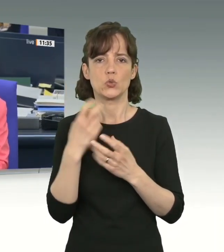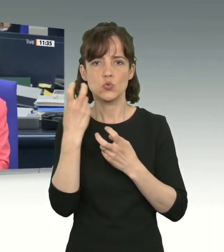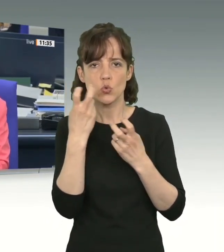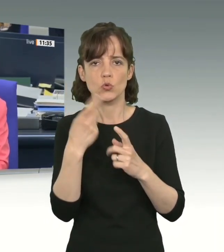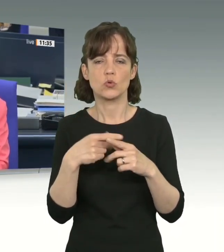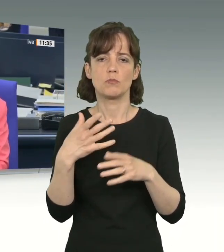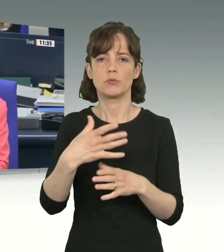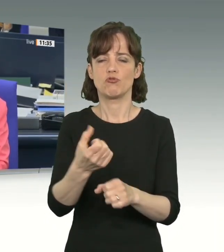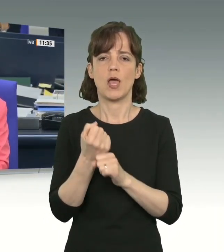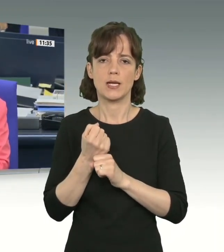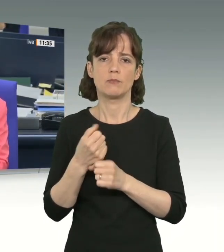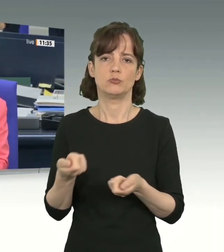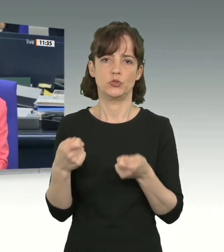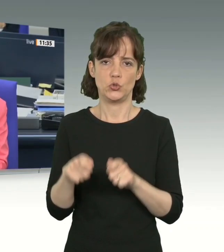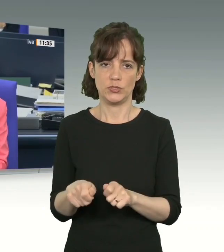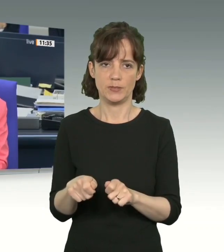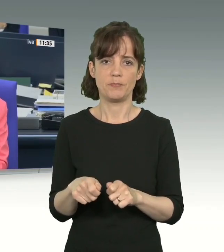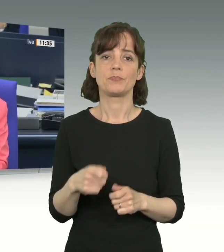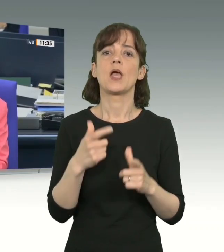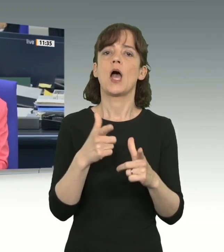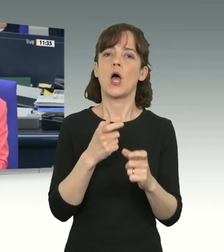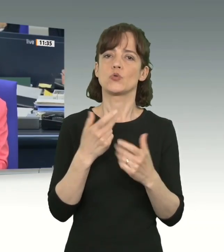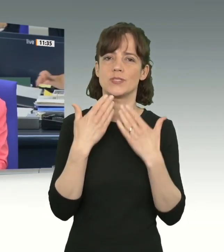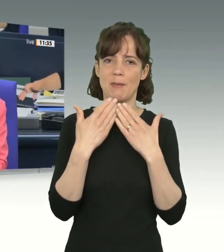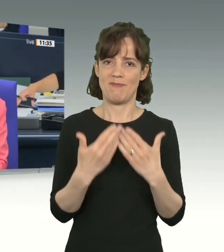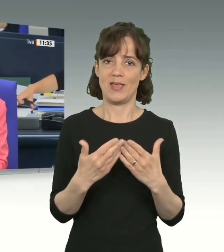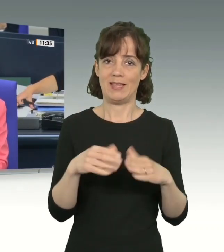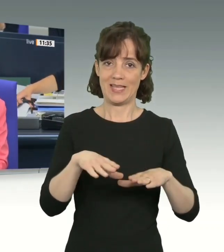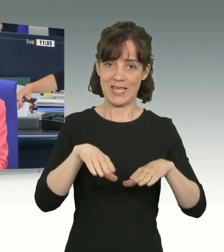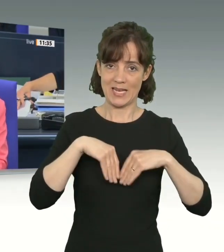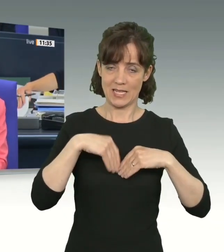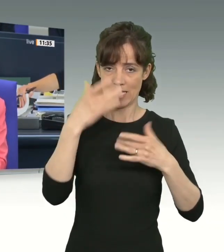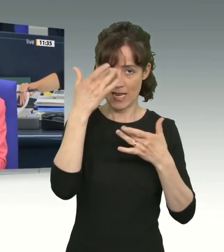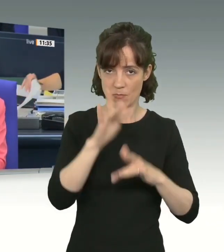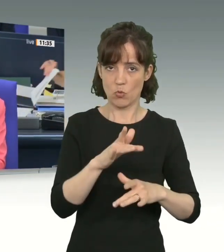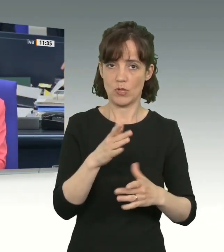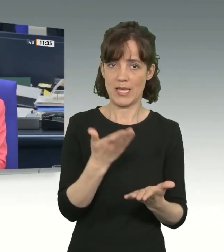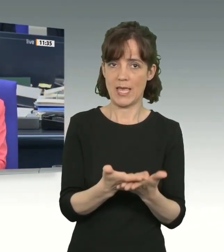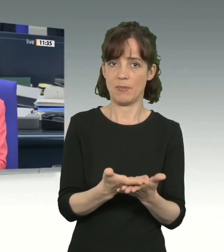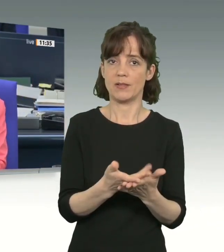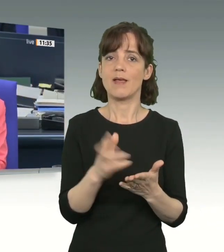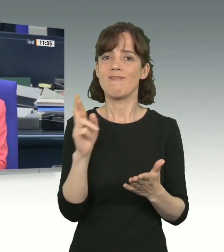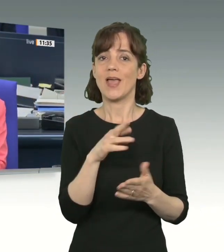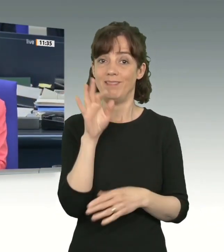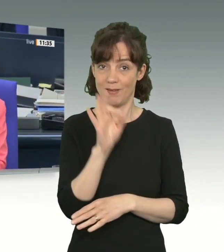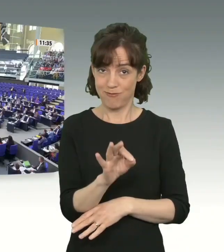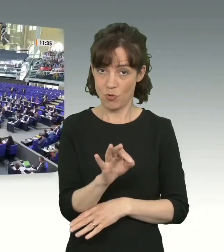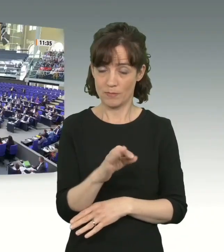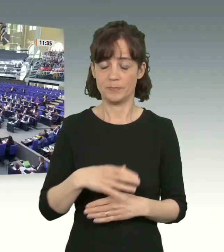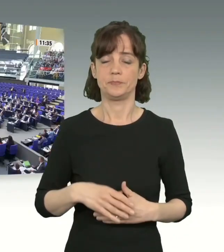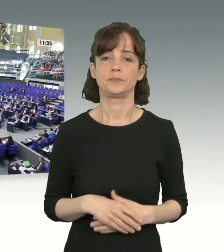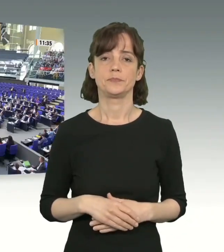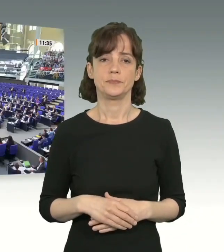Beschlagnahmebeschlüsse. Der Ausschuss empfiehlt, die Genehmigung zu erteilen. Wer stimmt für diese Beschlussempfehlung?